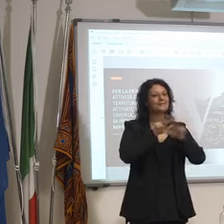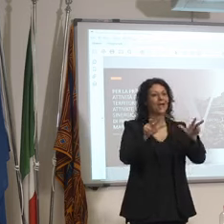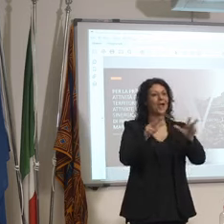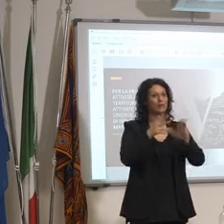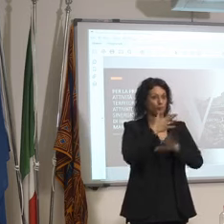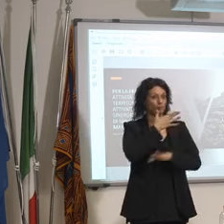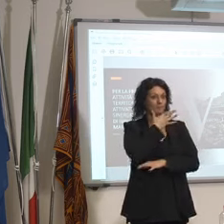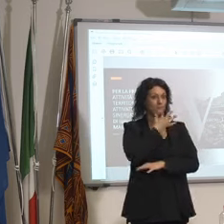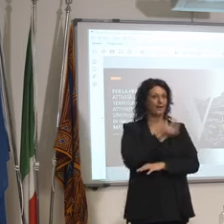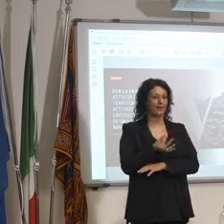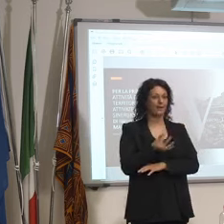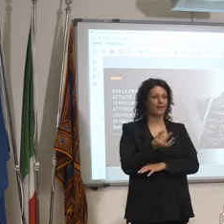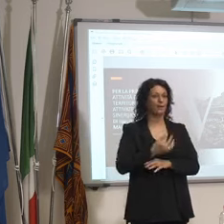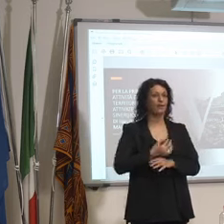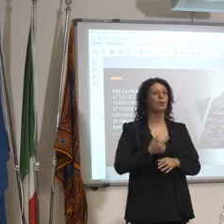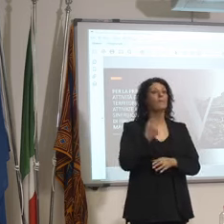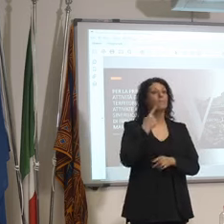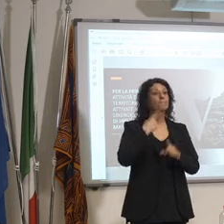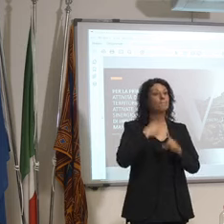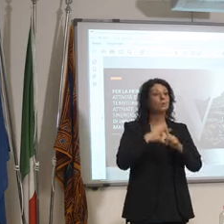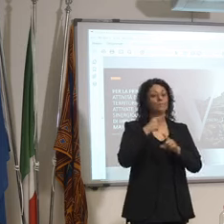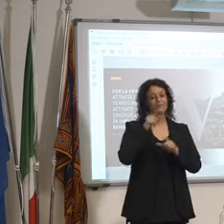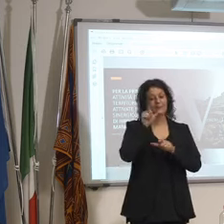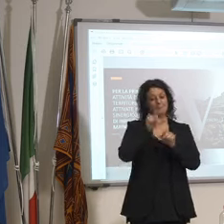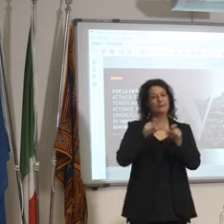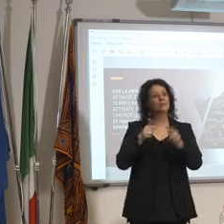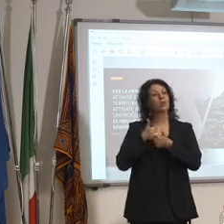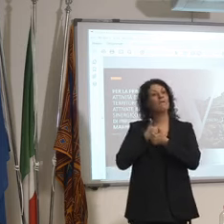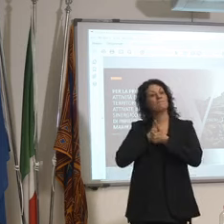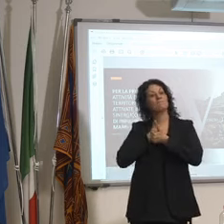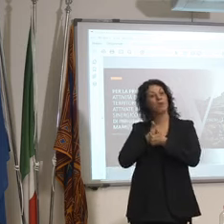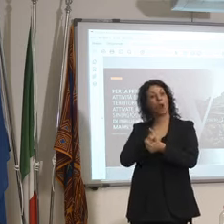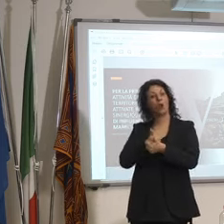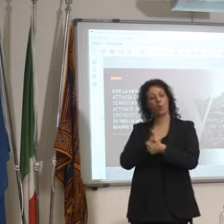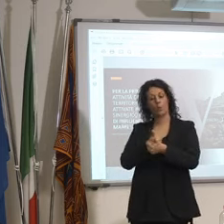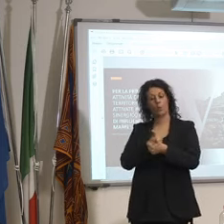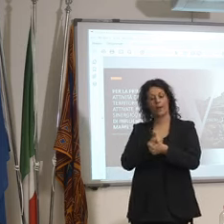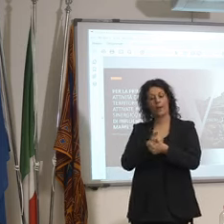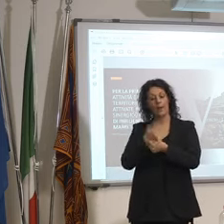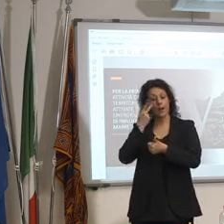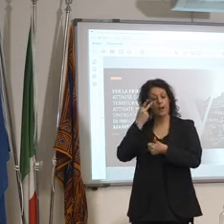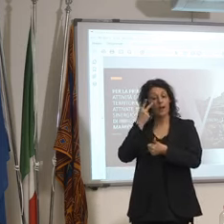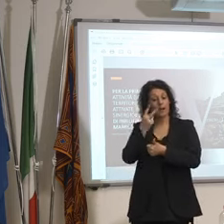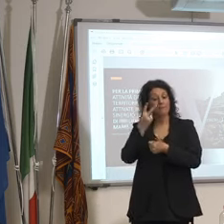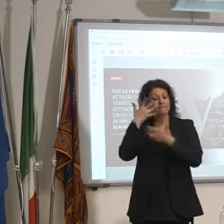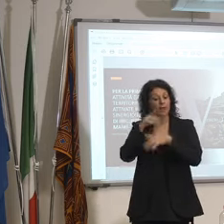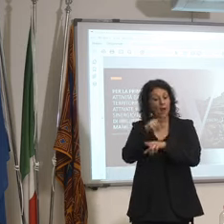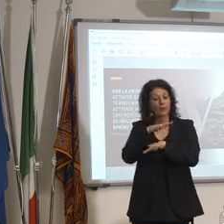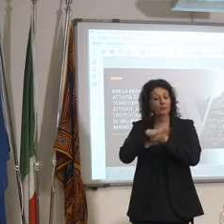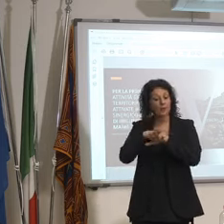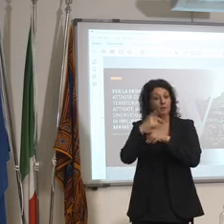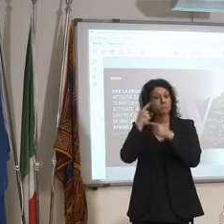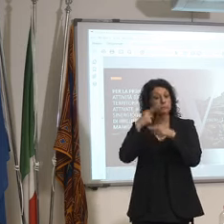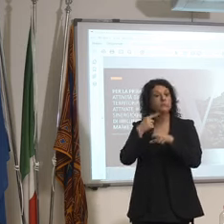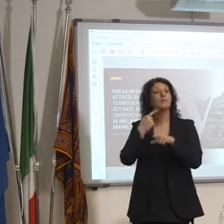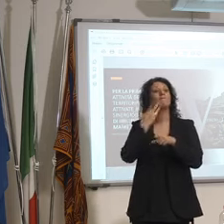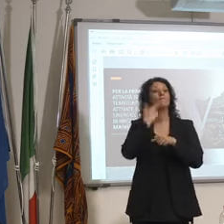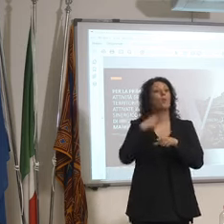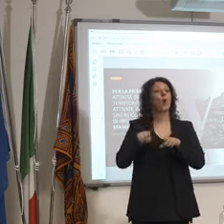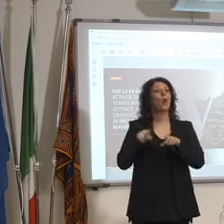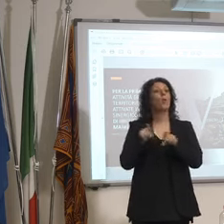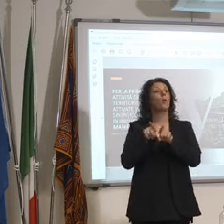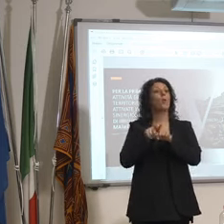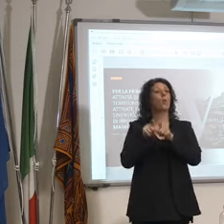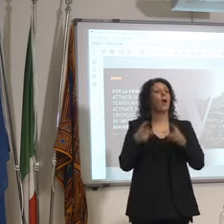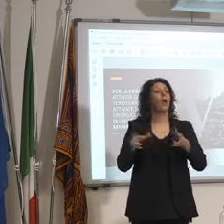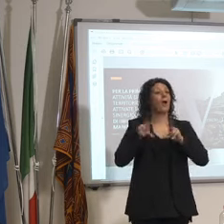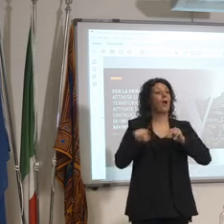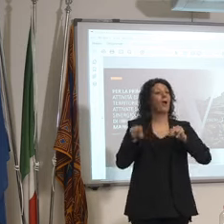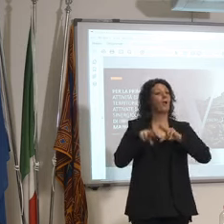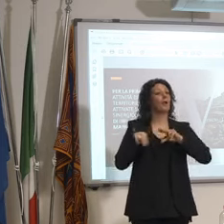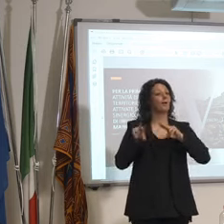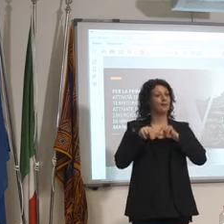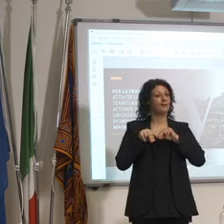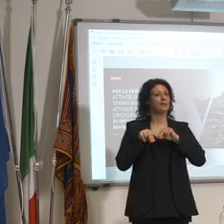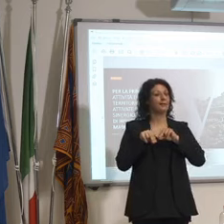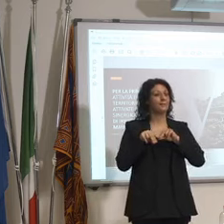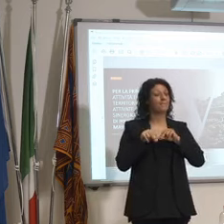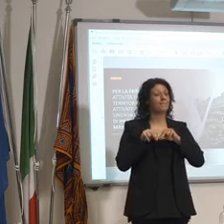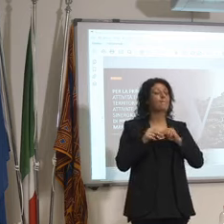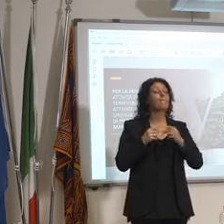follower cioè quelli che li seguono devono replicare quindi è importante che venga fatta una roba fatta bene magari poche